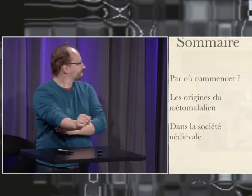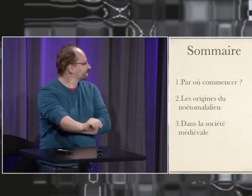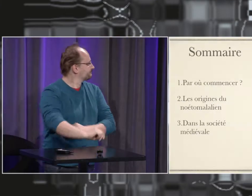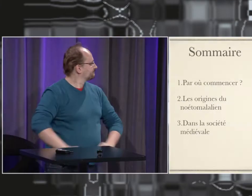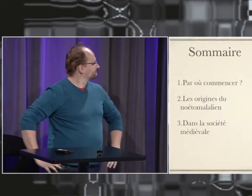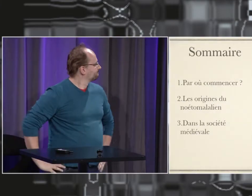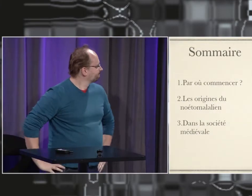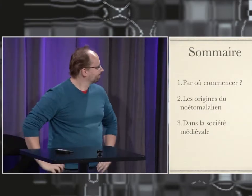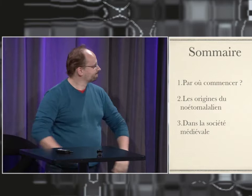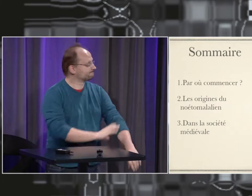il y a 1 000 ans ?